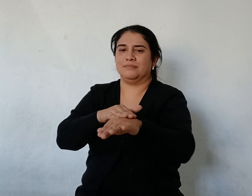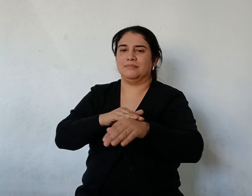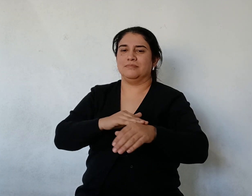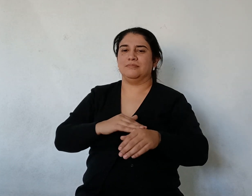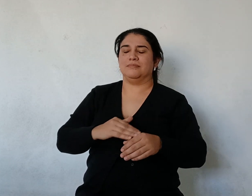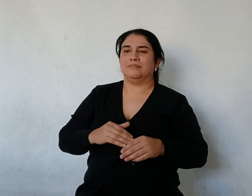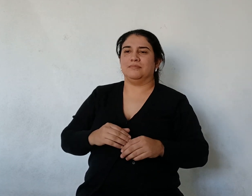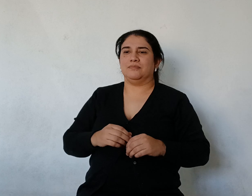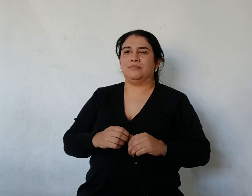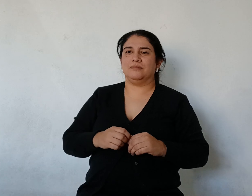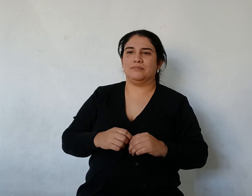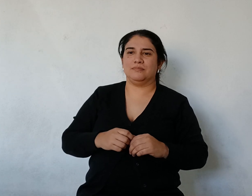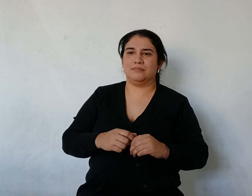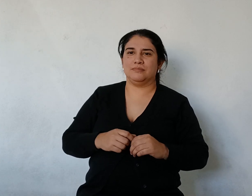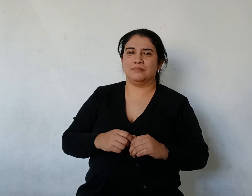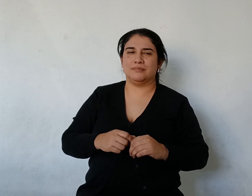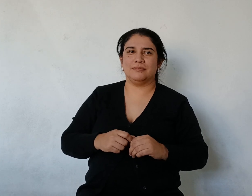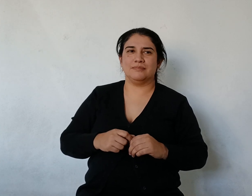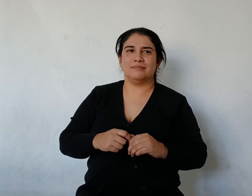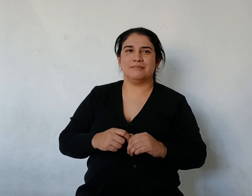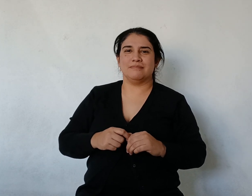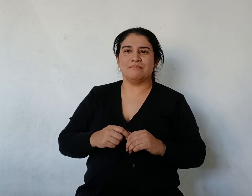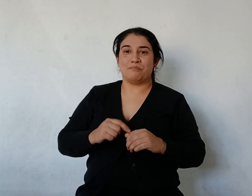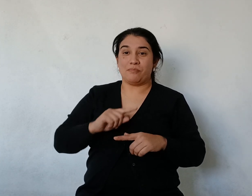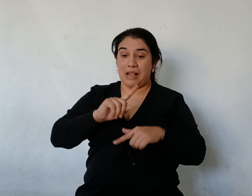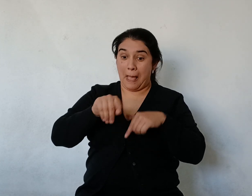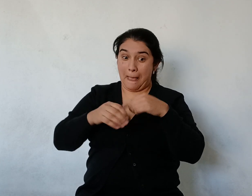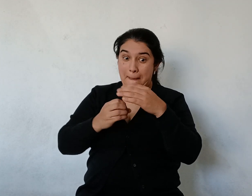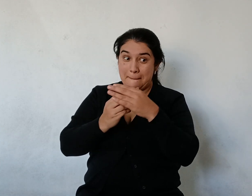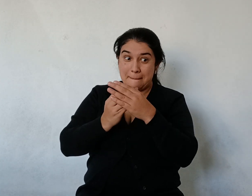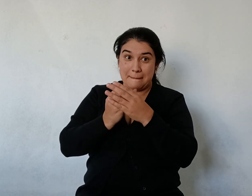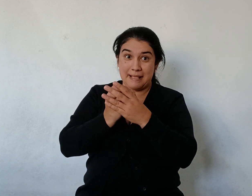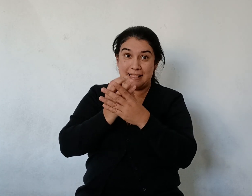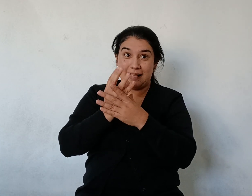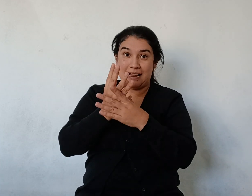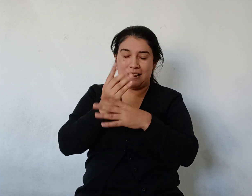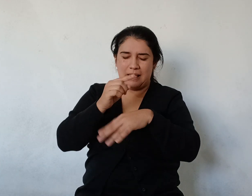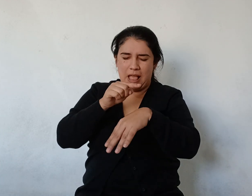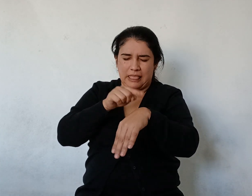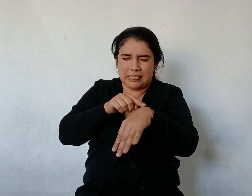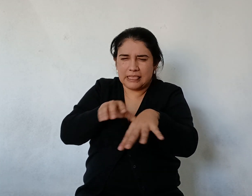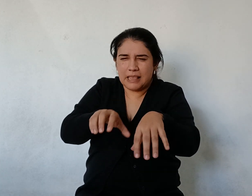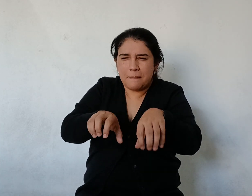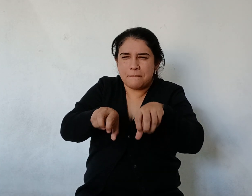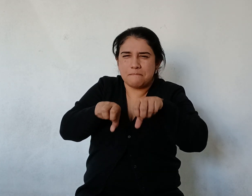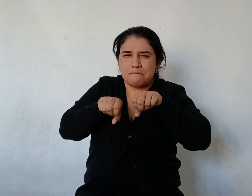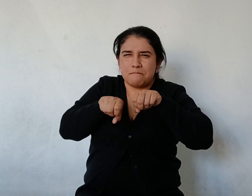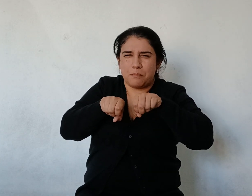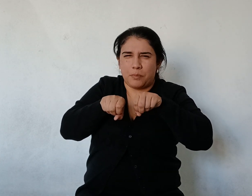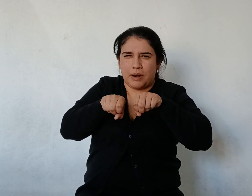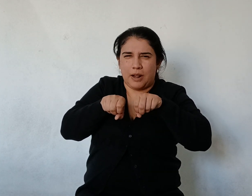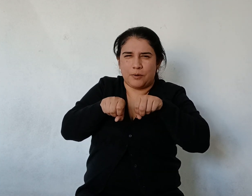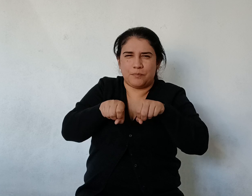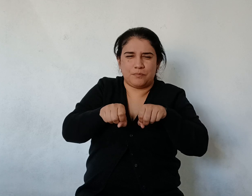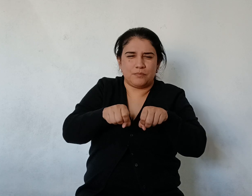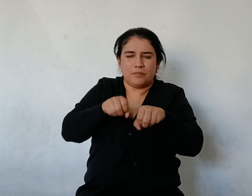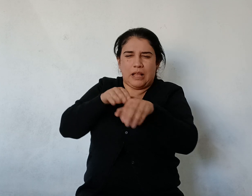A la mañana siguiente Bien temprano Llegaban al lugar Donde habían construido Su último dique